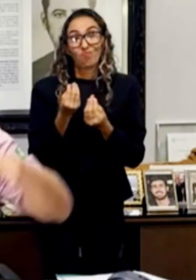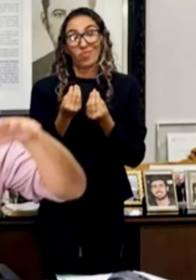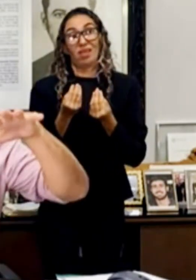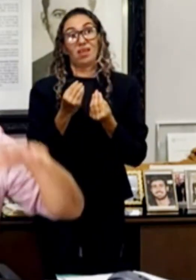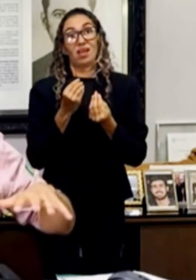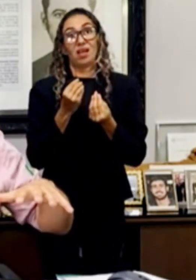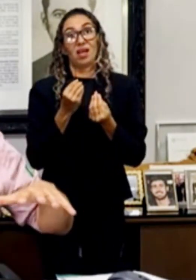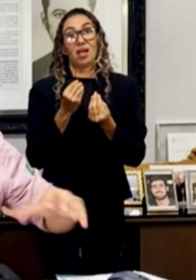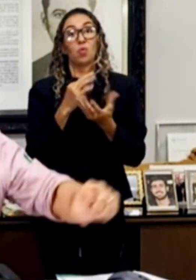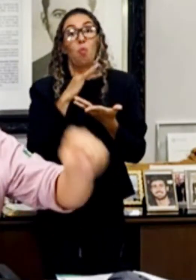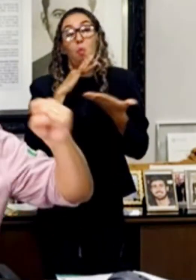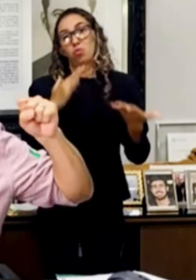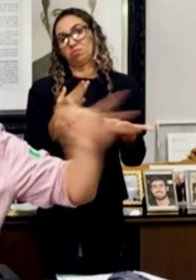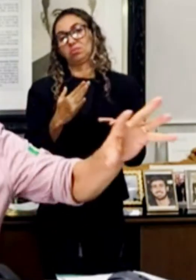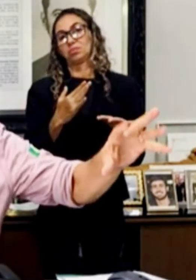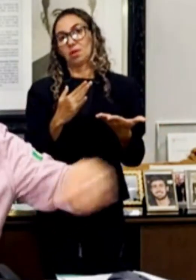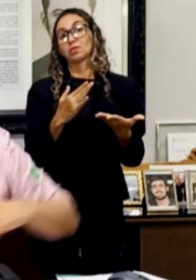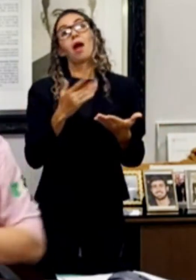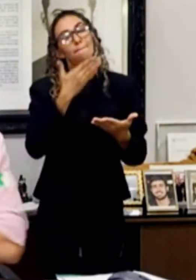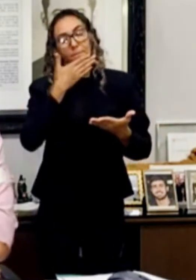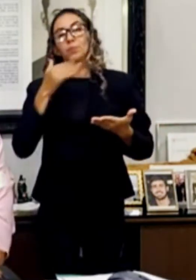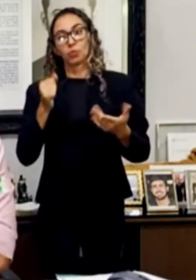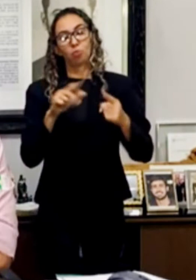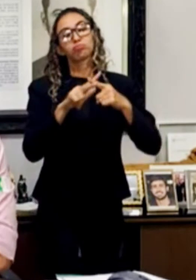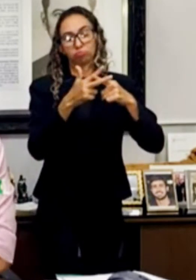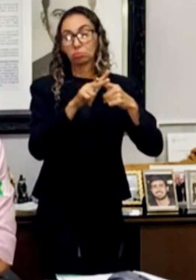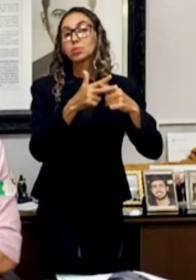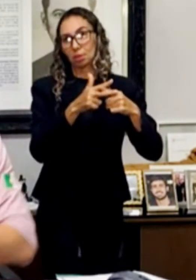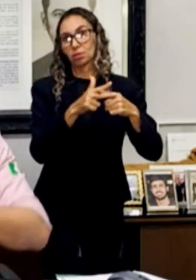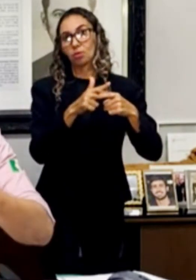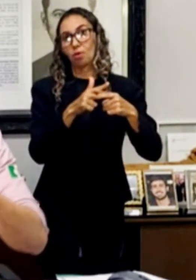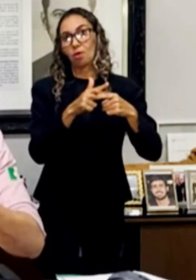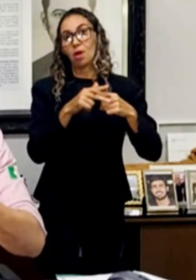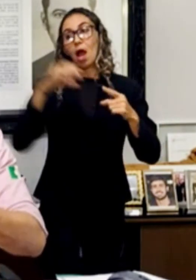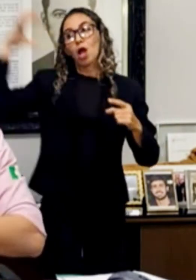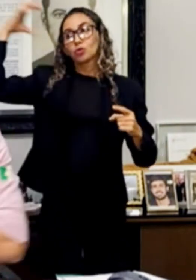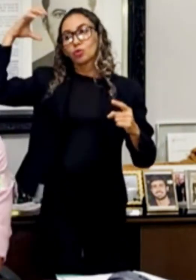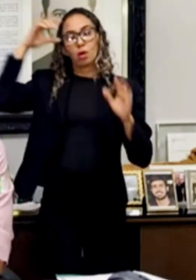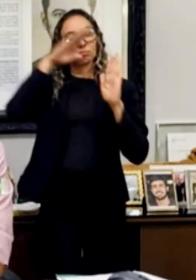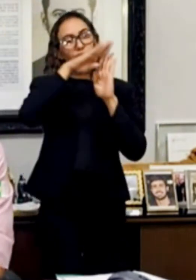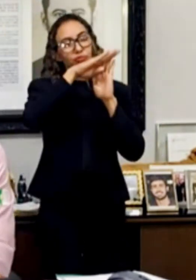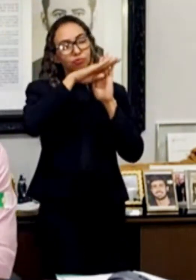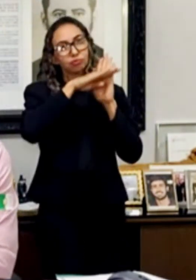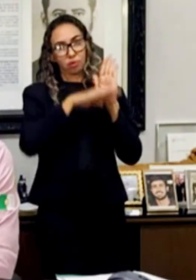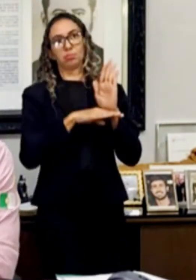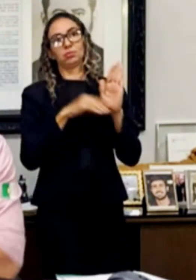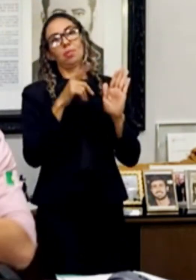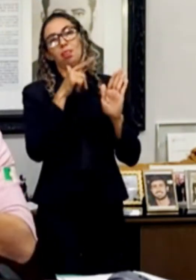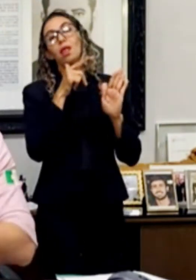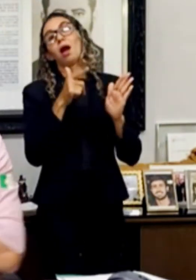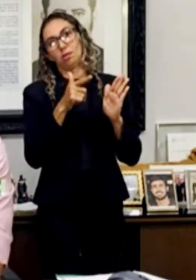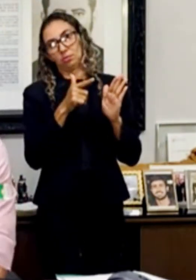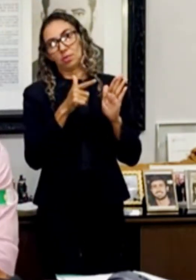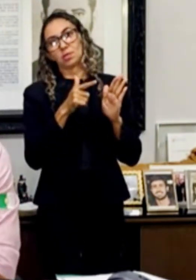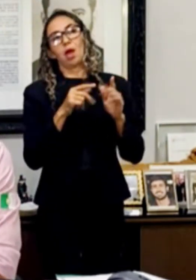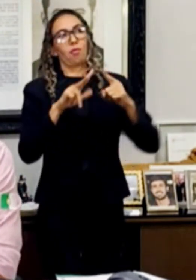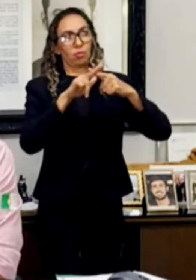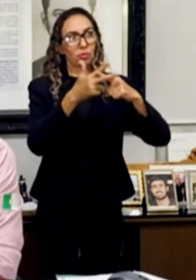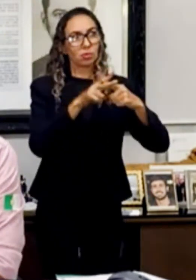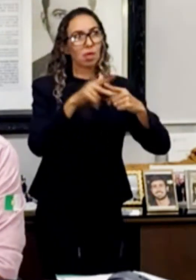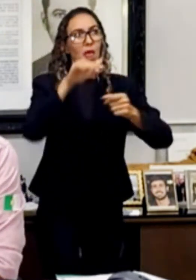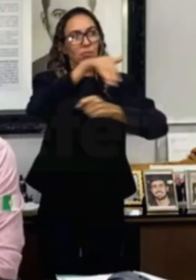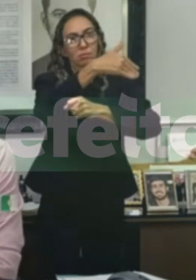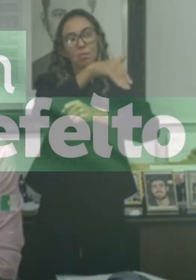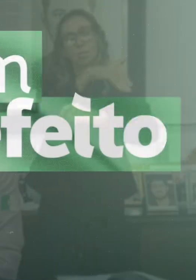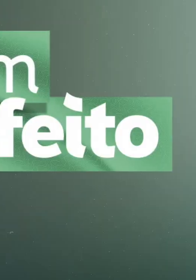tapa o buraco. Diminuiu as águas, nós vamos avançar com uma força-tarefa imensa, tanto de tapa o buraco como de recapeamento, e vocês vão